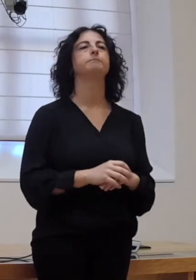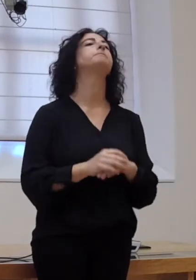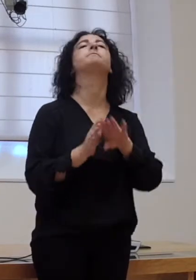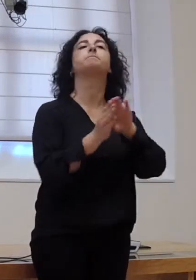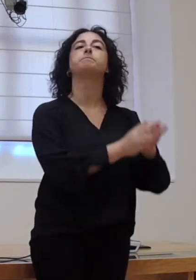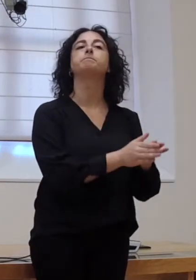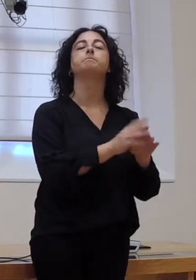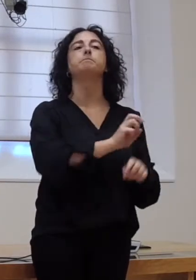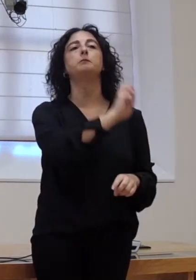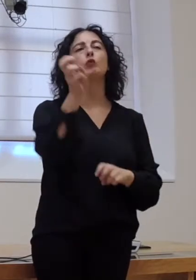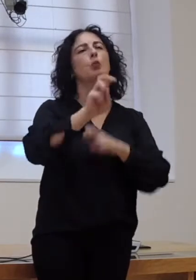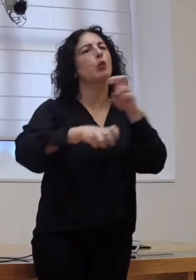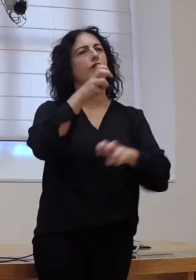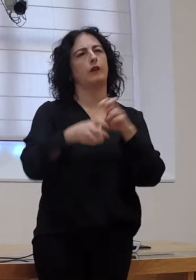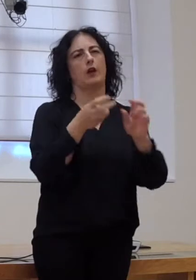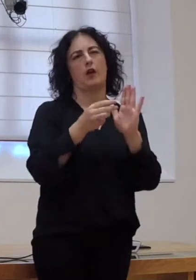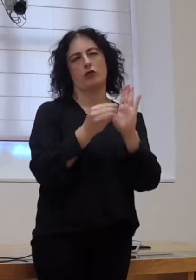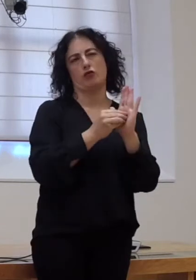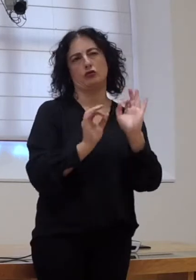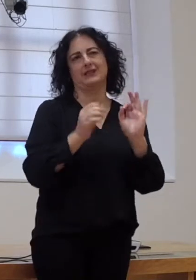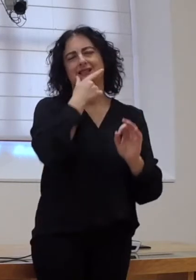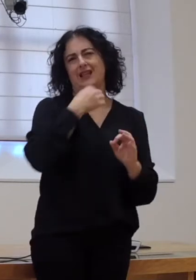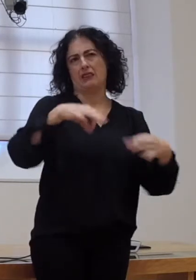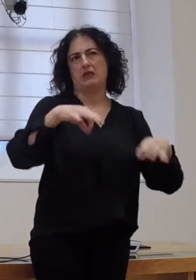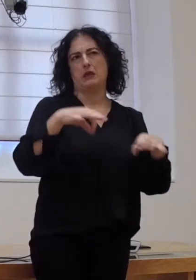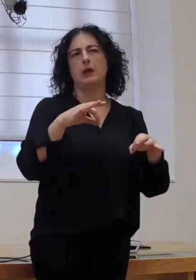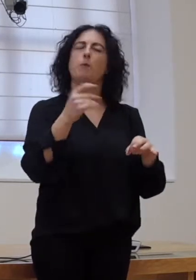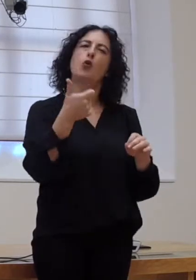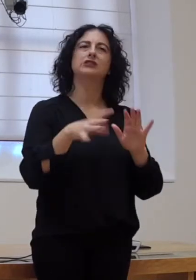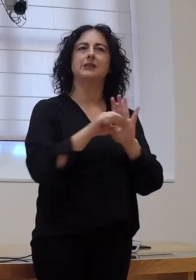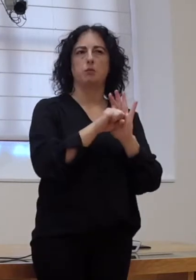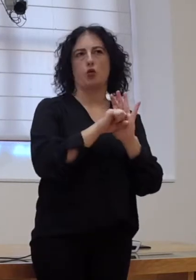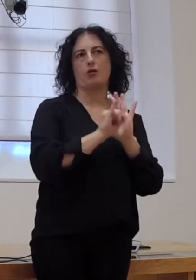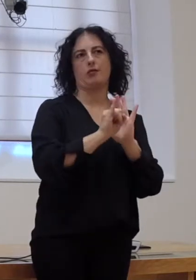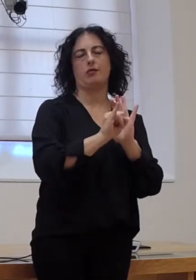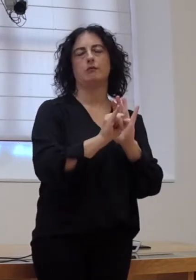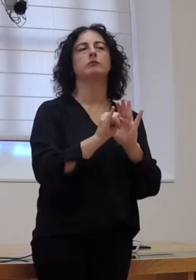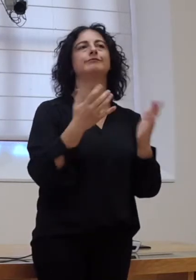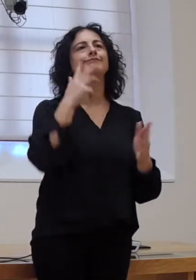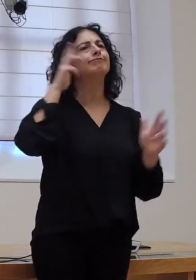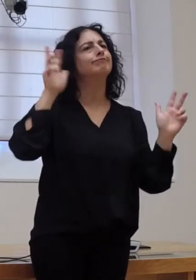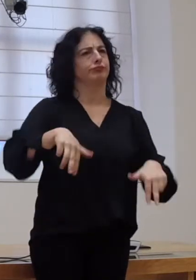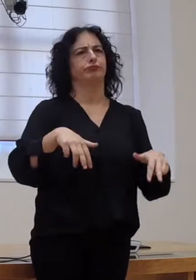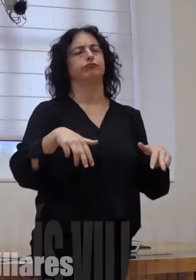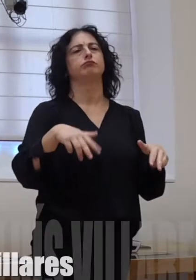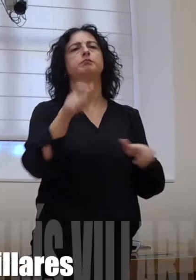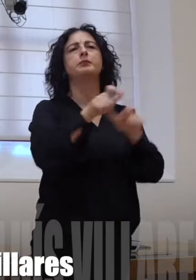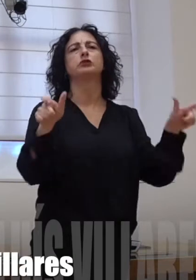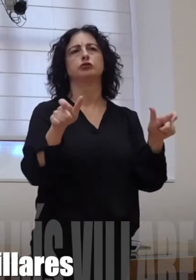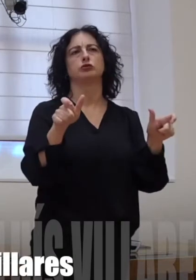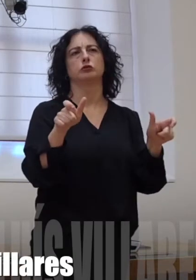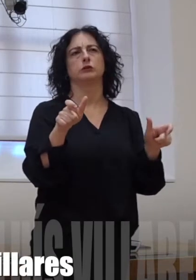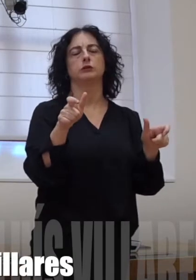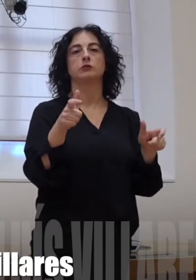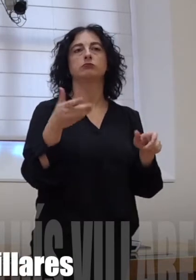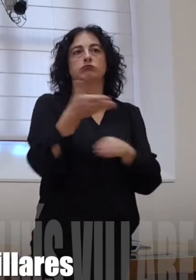Logo, outra modificación sinxela, pero de carga simbólica, é reconhecer explícitamente que as persoas que señan